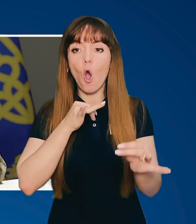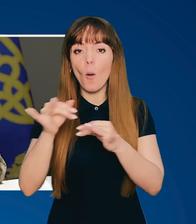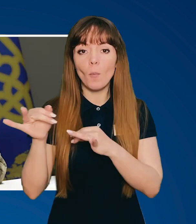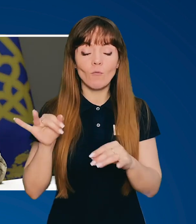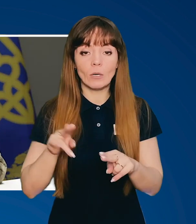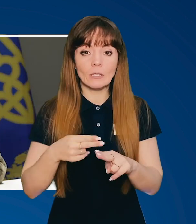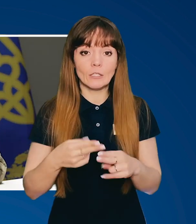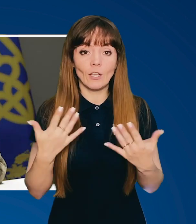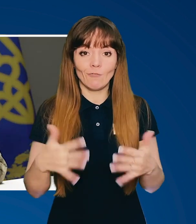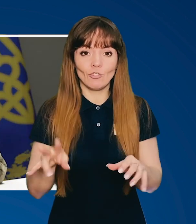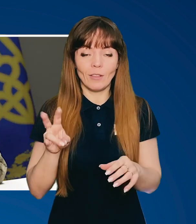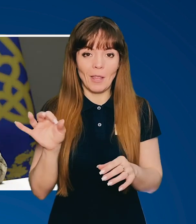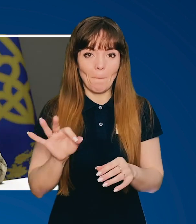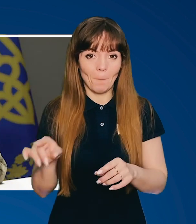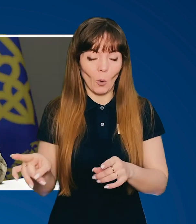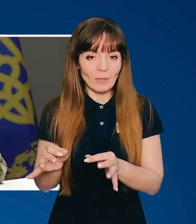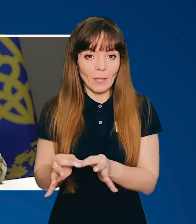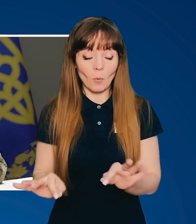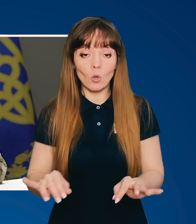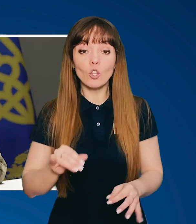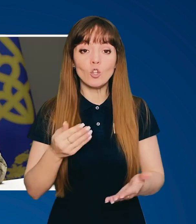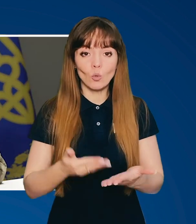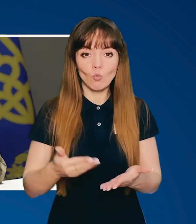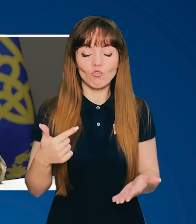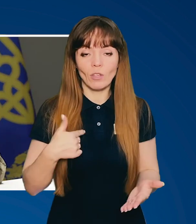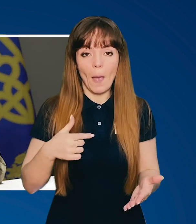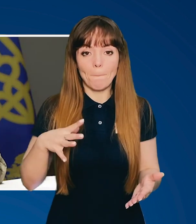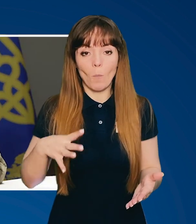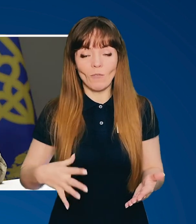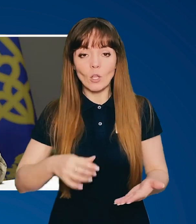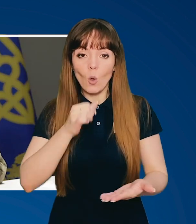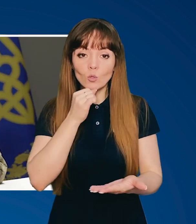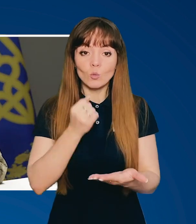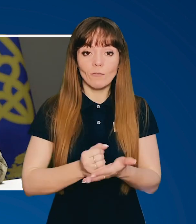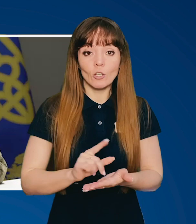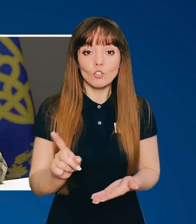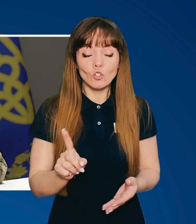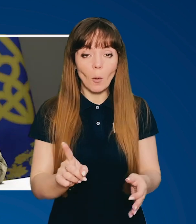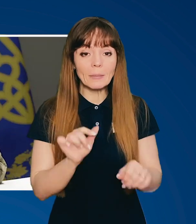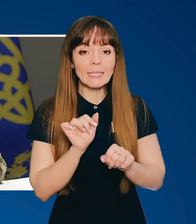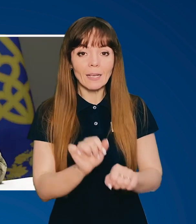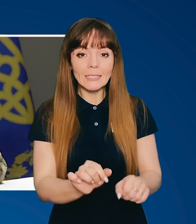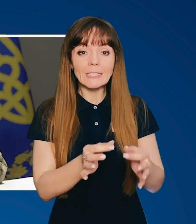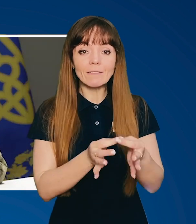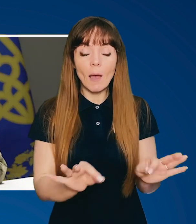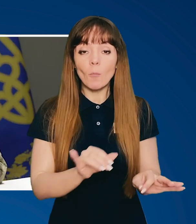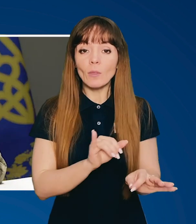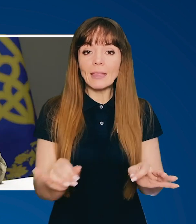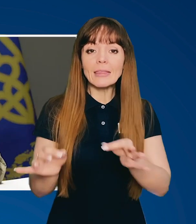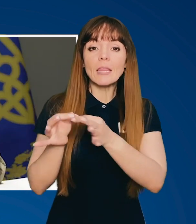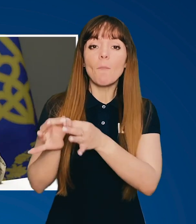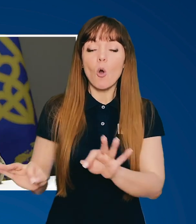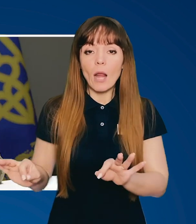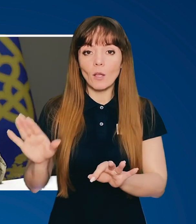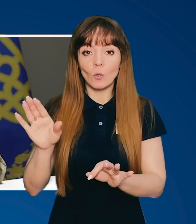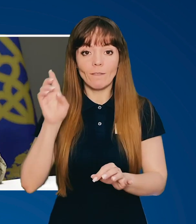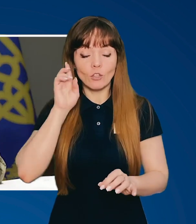обговорень – це вже не про демократію. Тож, я повинен констатувати, щоб захистити свободу і демократію в державі,